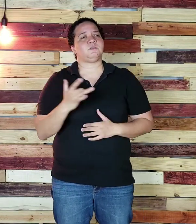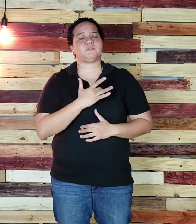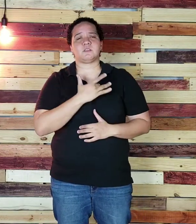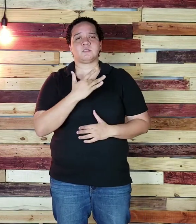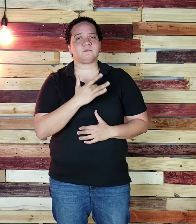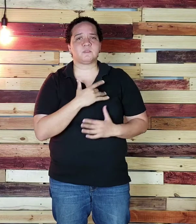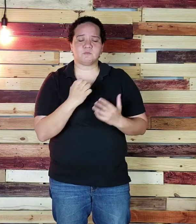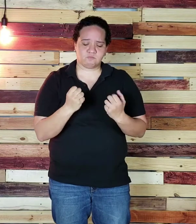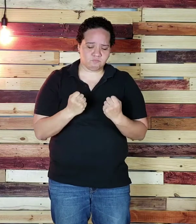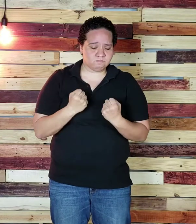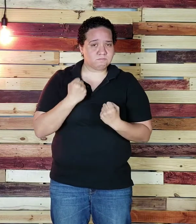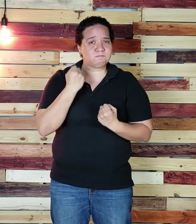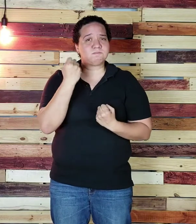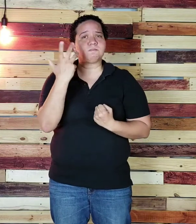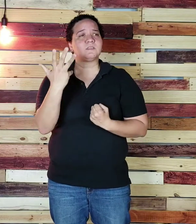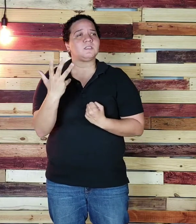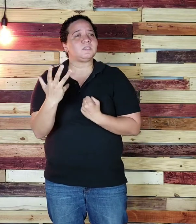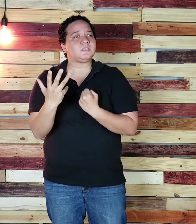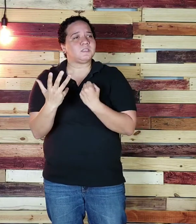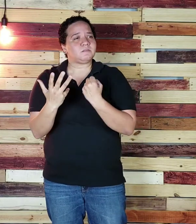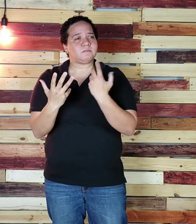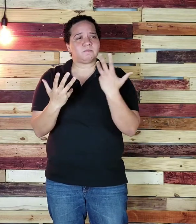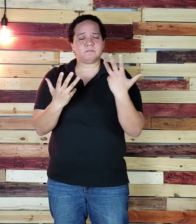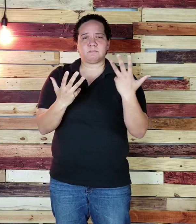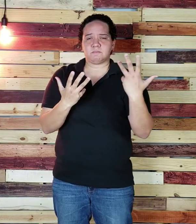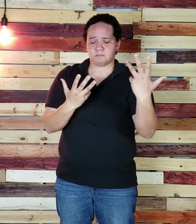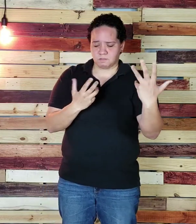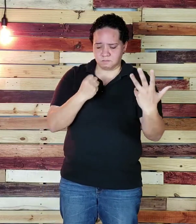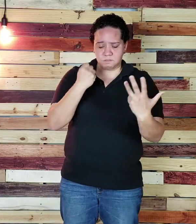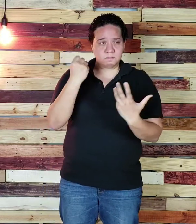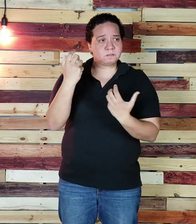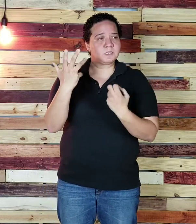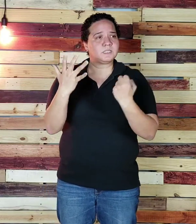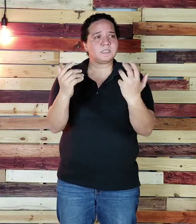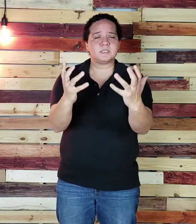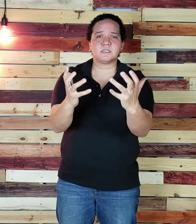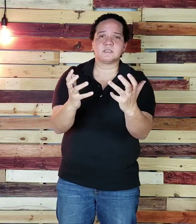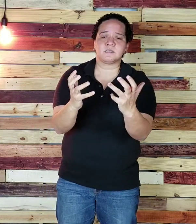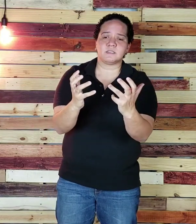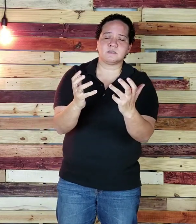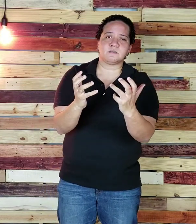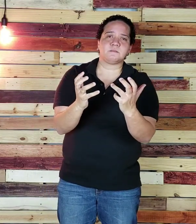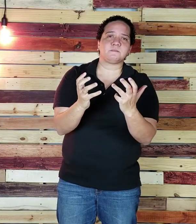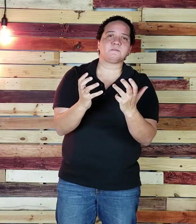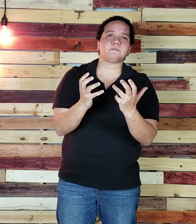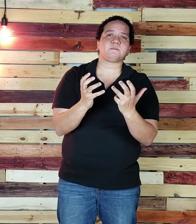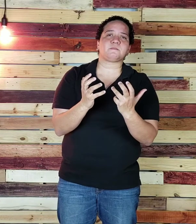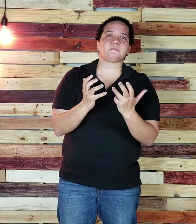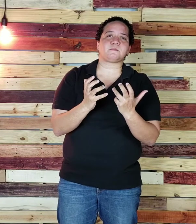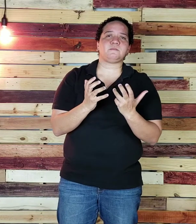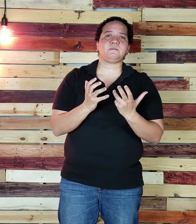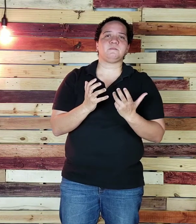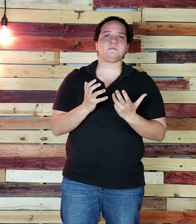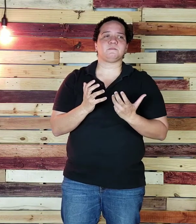que están ya las estrellas en mis venas